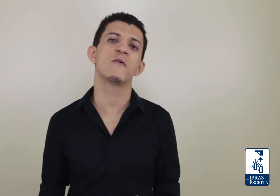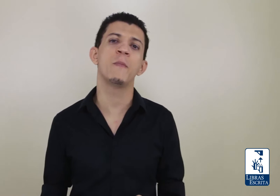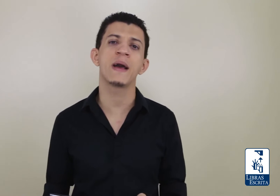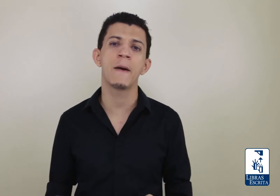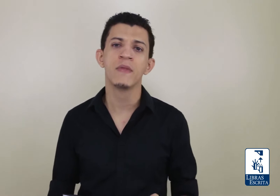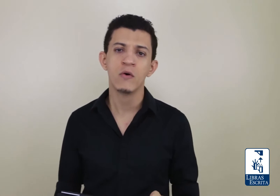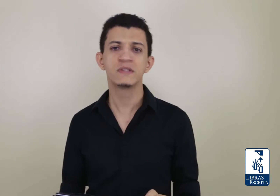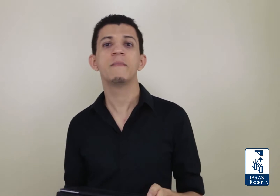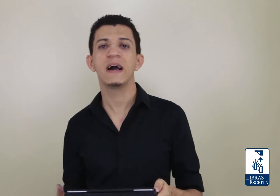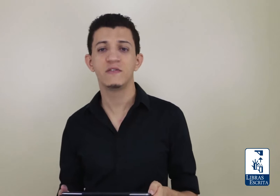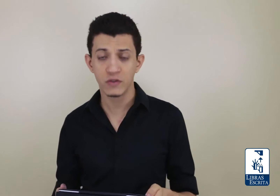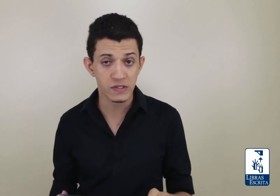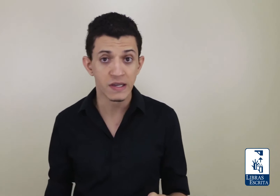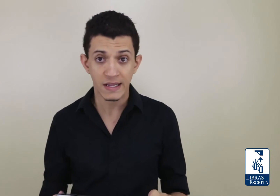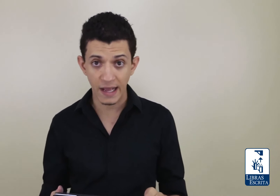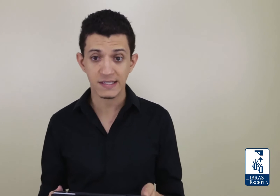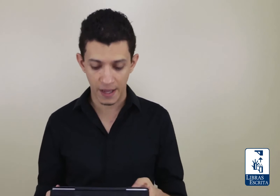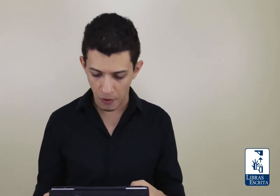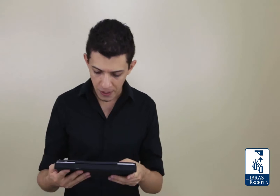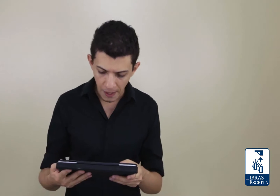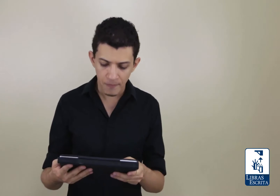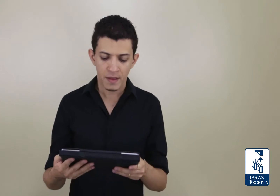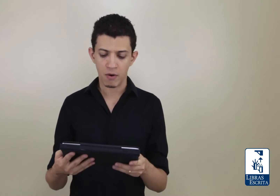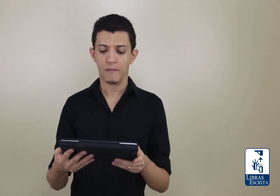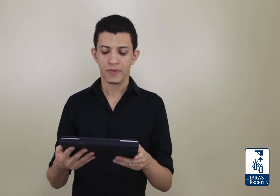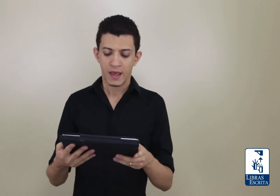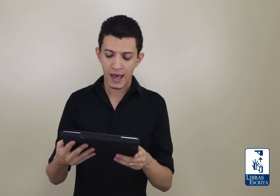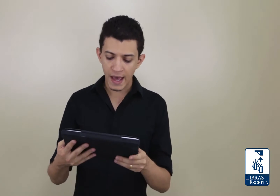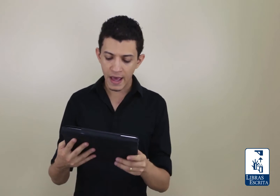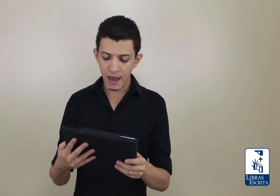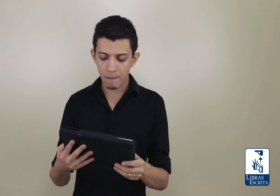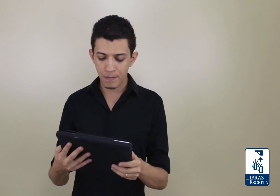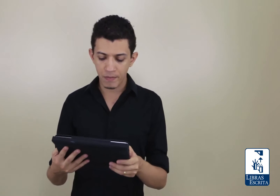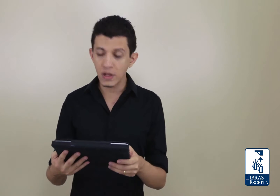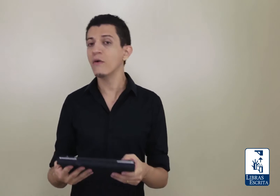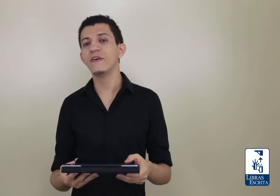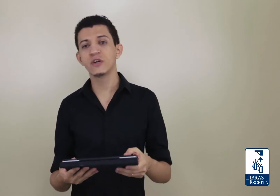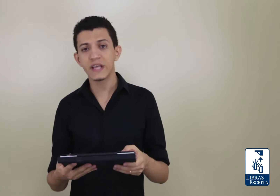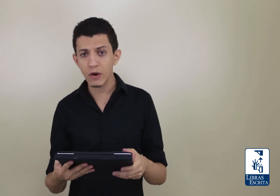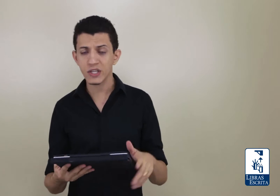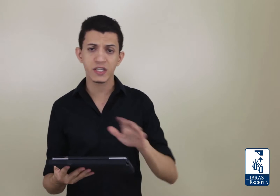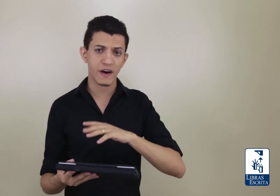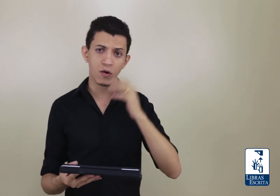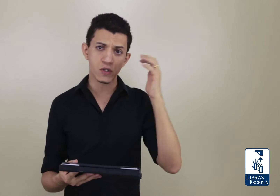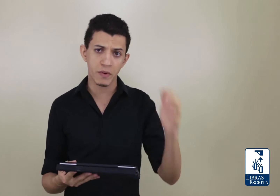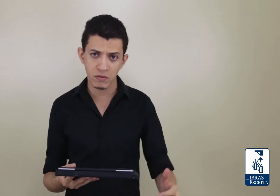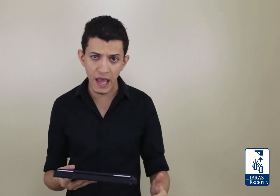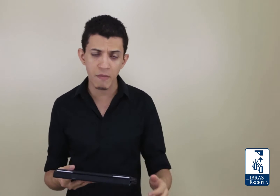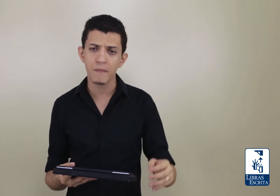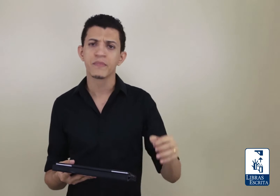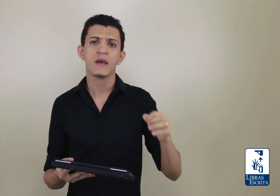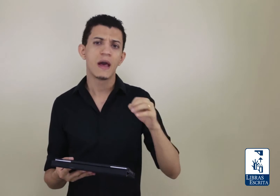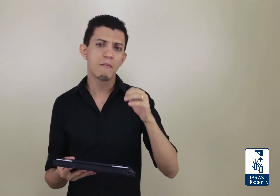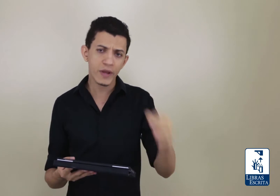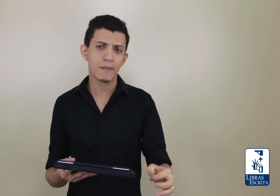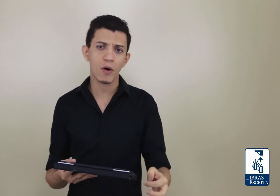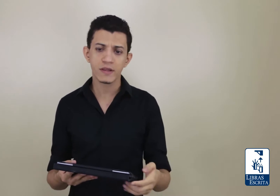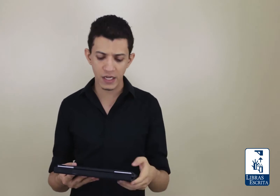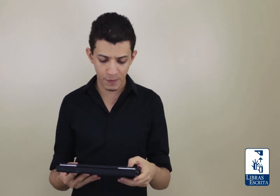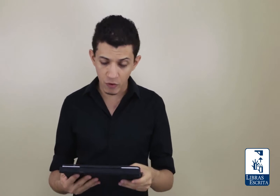acompanhar os demais vídeos da série. Ok? Bom, no vídeo anterior a gente falou sobre um tema muito importante para